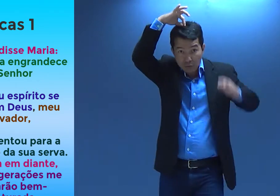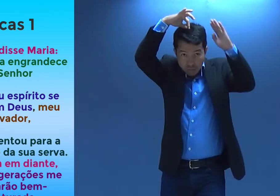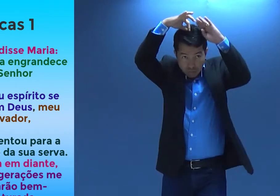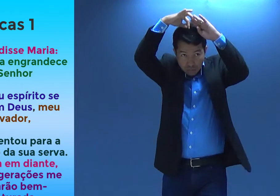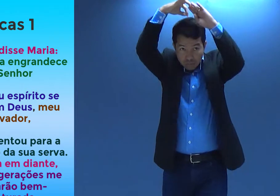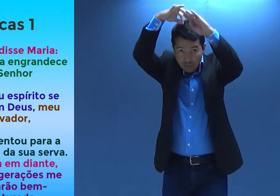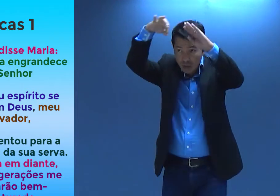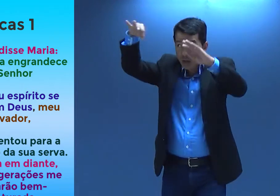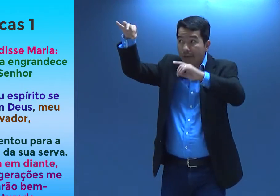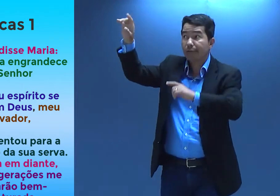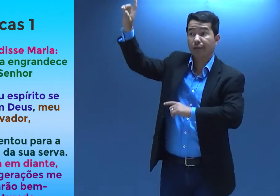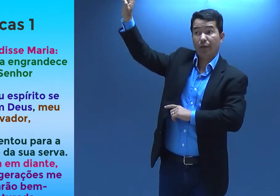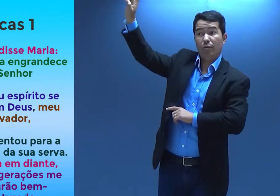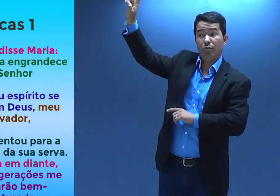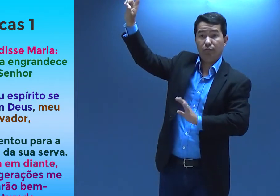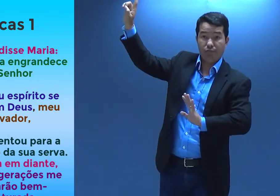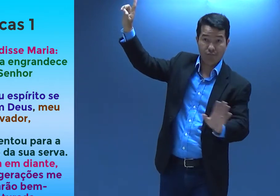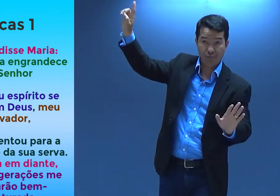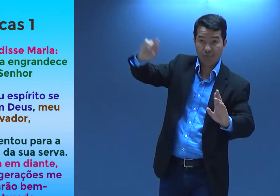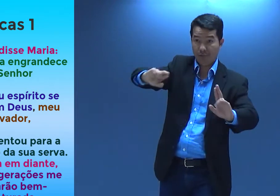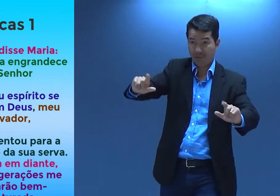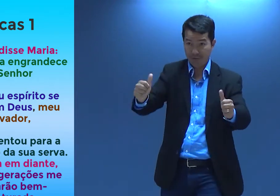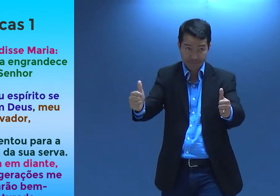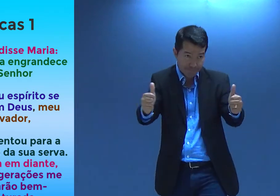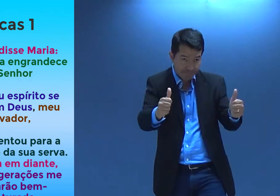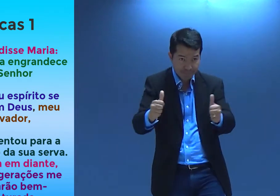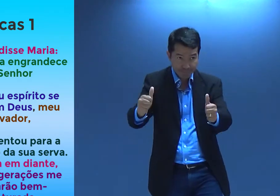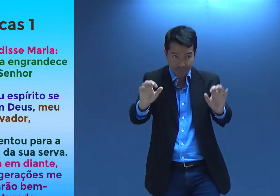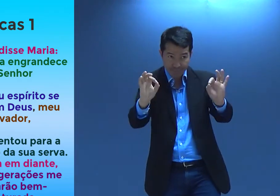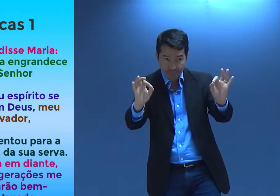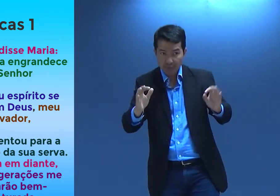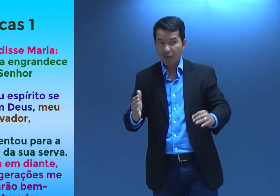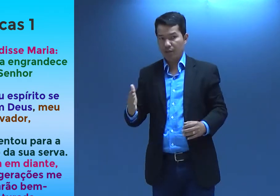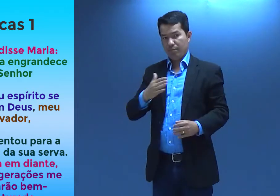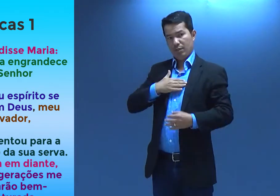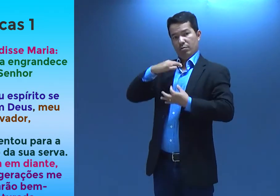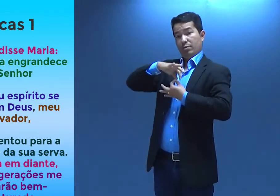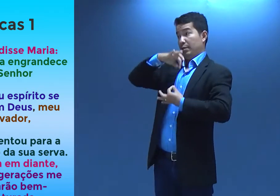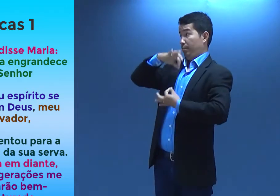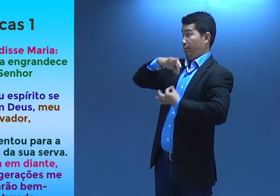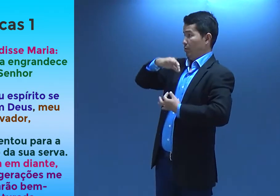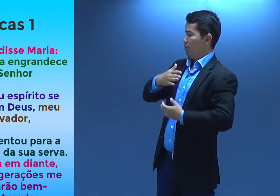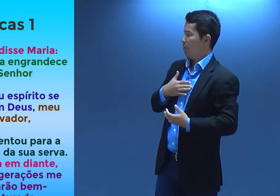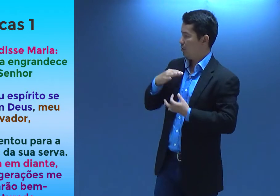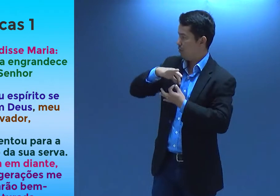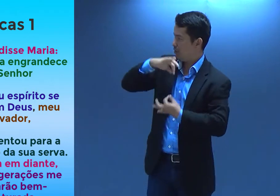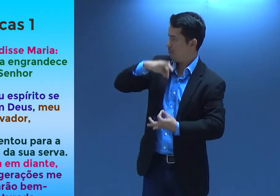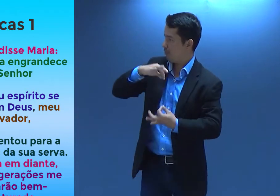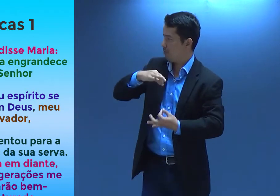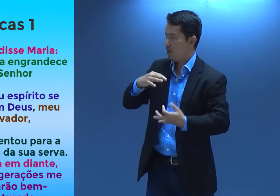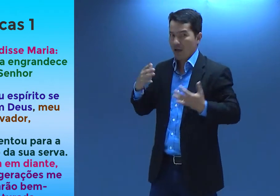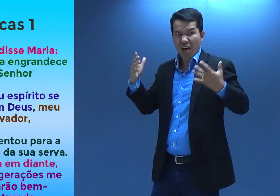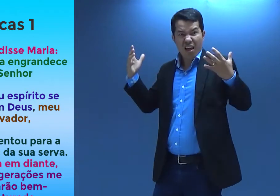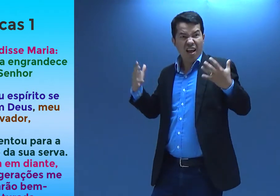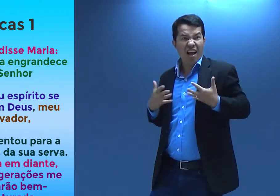Então, esse espírito é o de Deus. É diferente, tá? Então, o meu espírito se